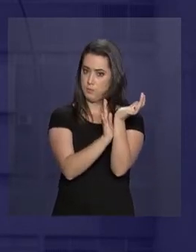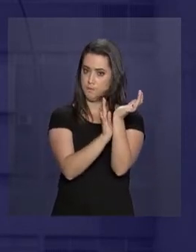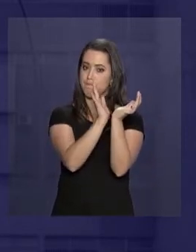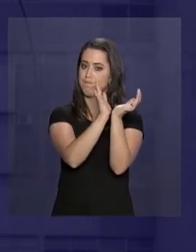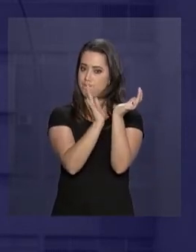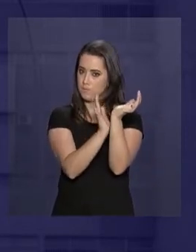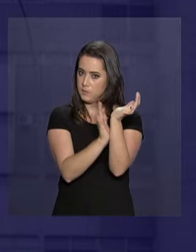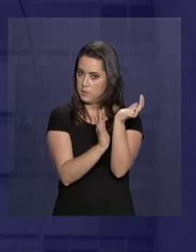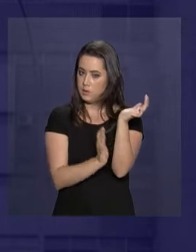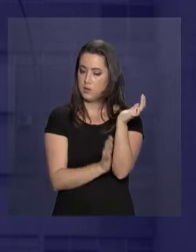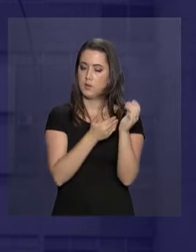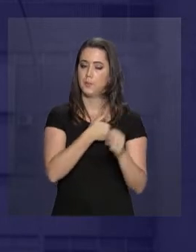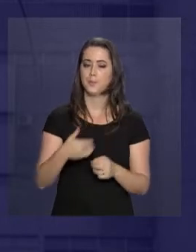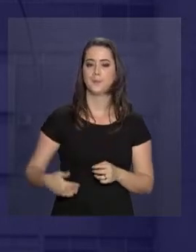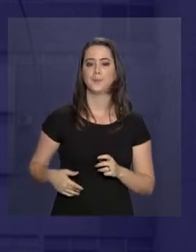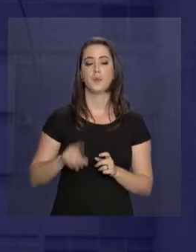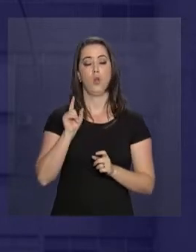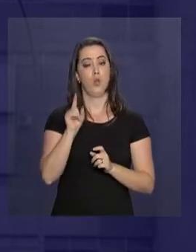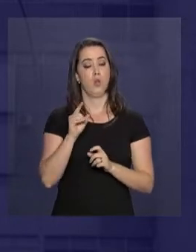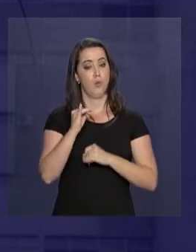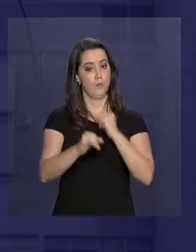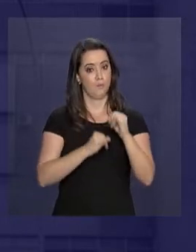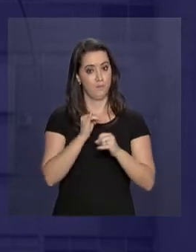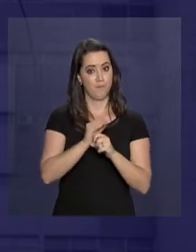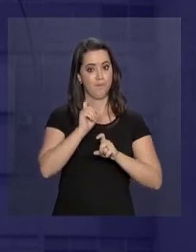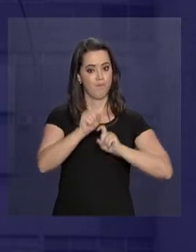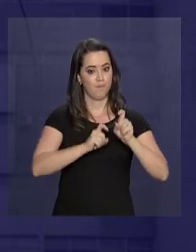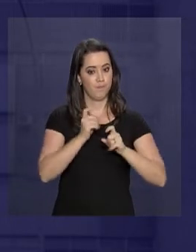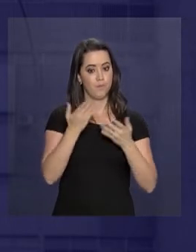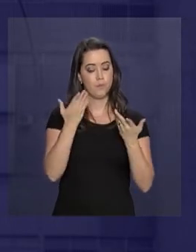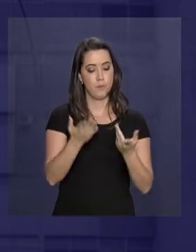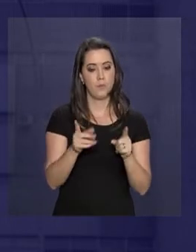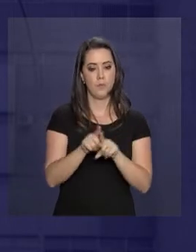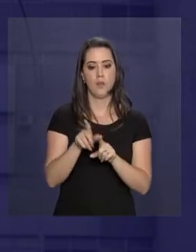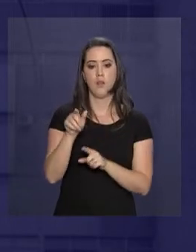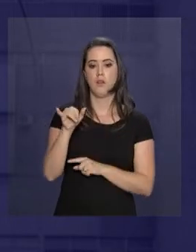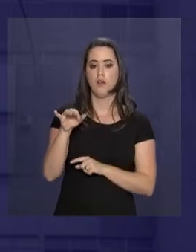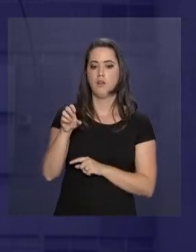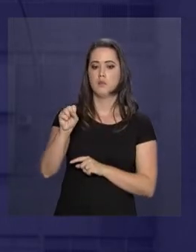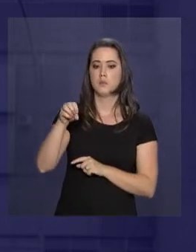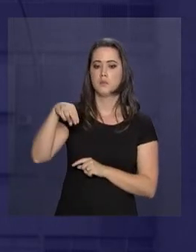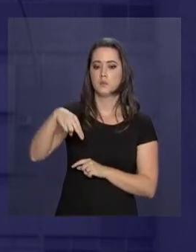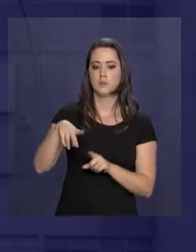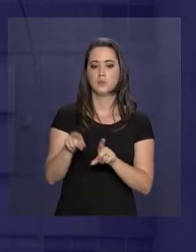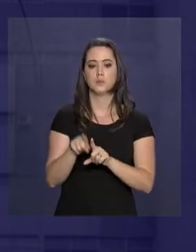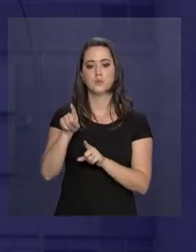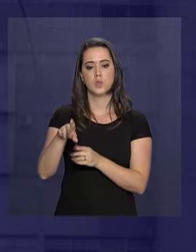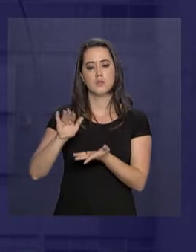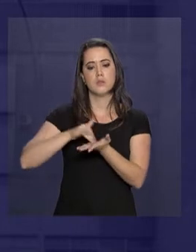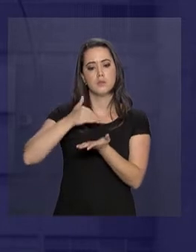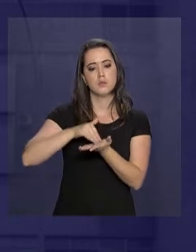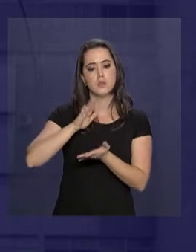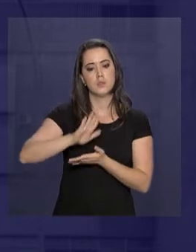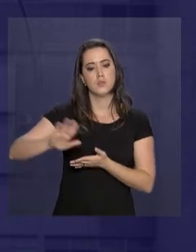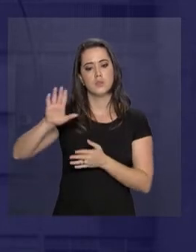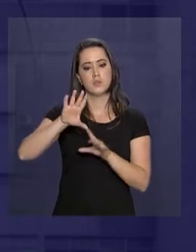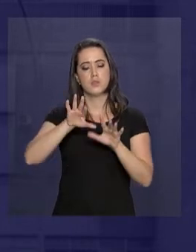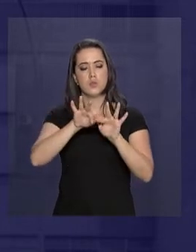Governo Digital. Gleison Cardoso Rubim, para secretário-geral adjunto de